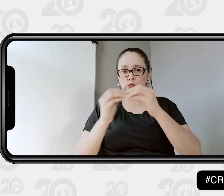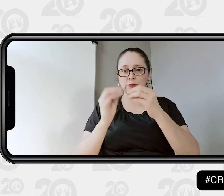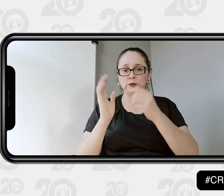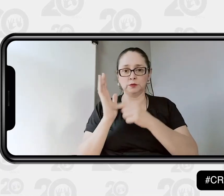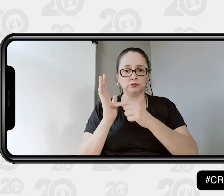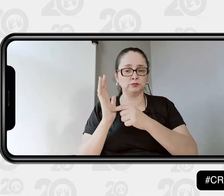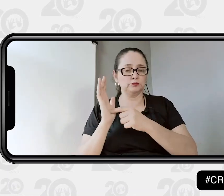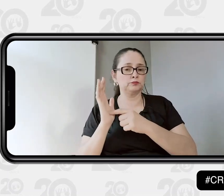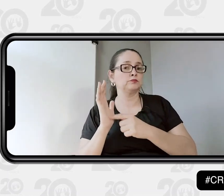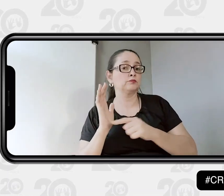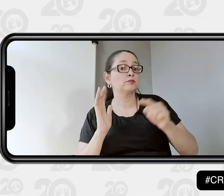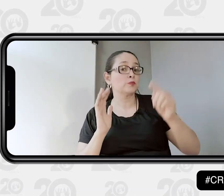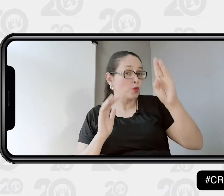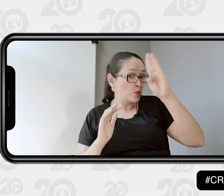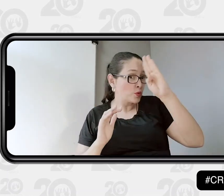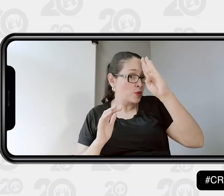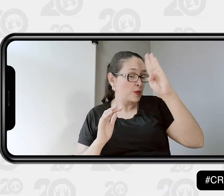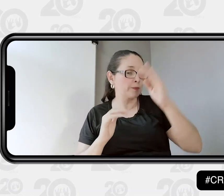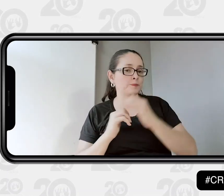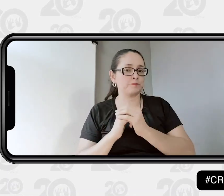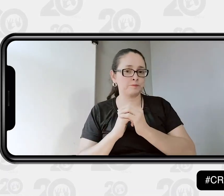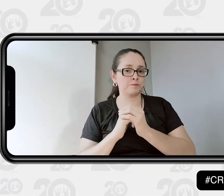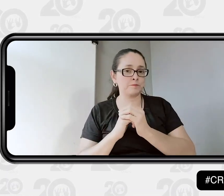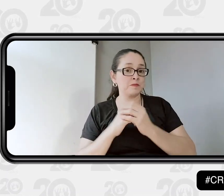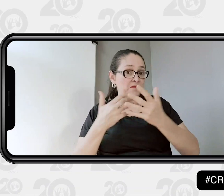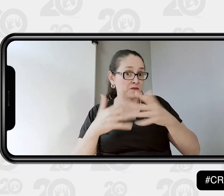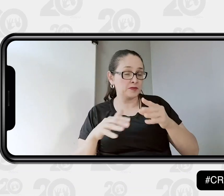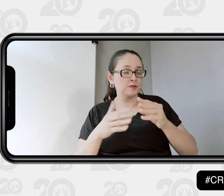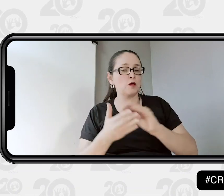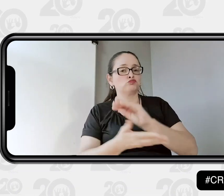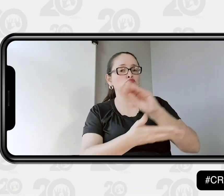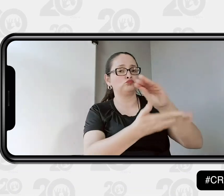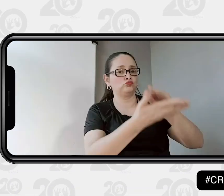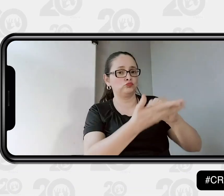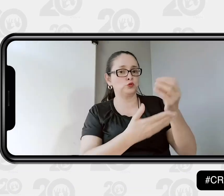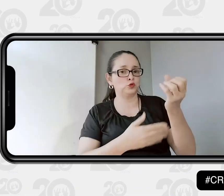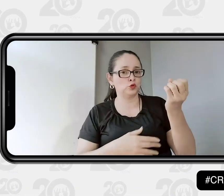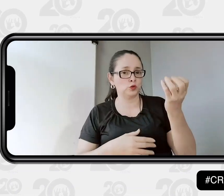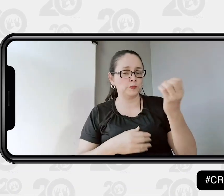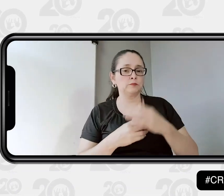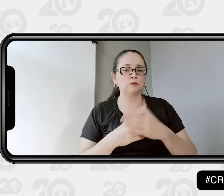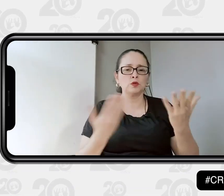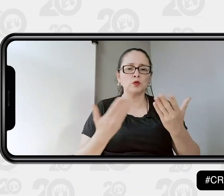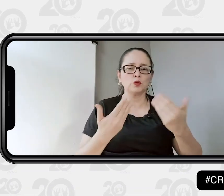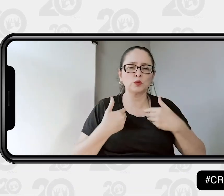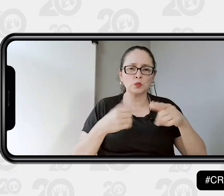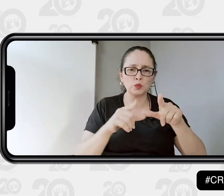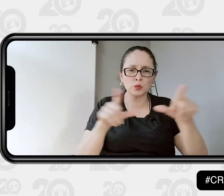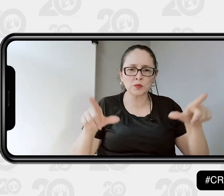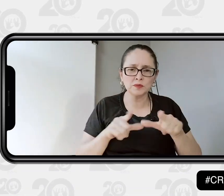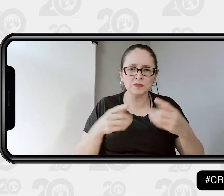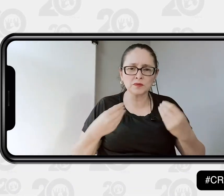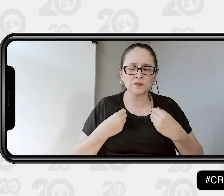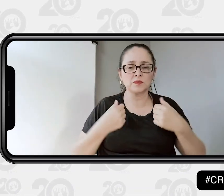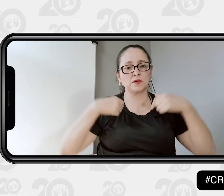Puedo solicitar una cita, puedo contactarme con diferentes entidades, allí yo saludo al